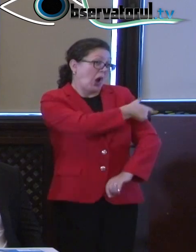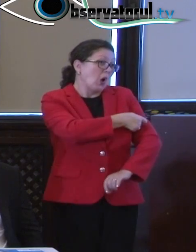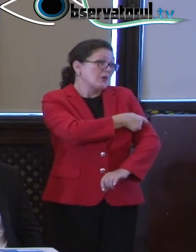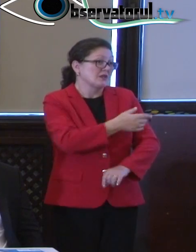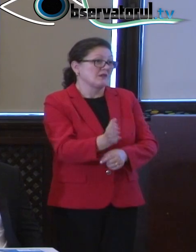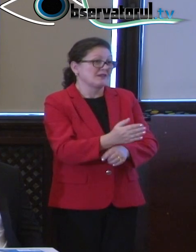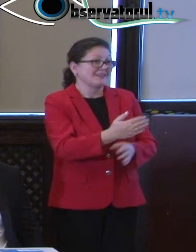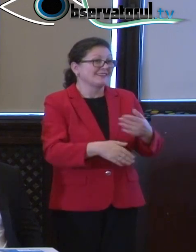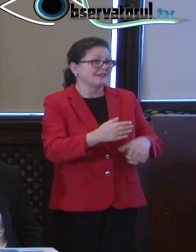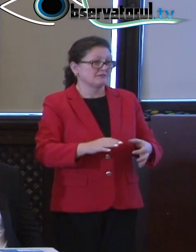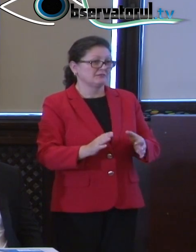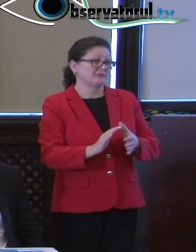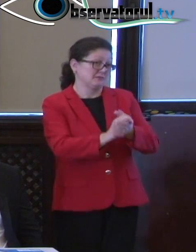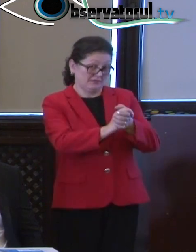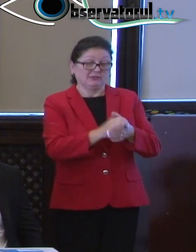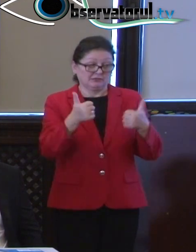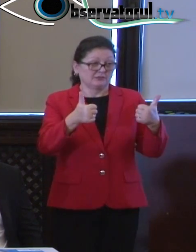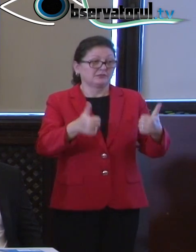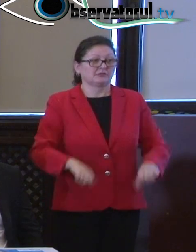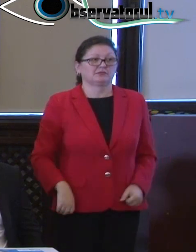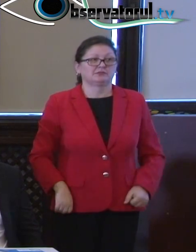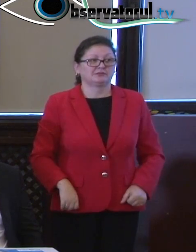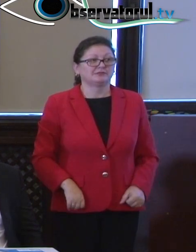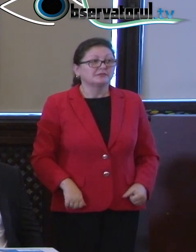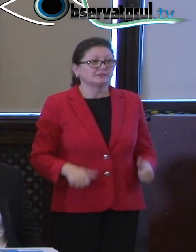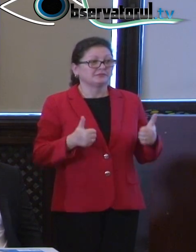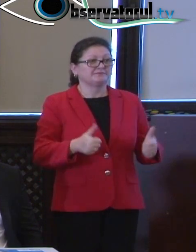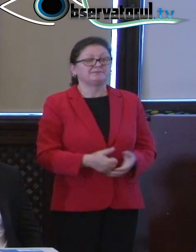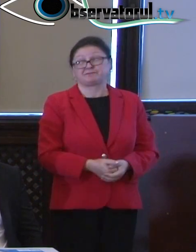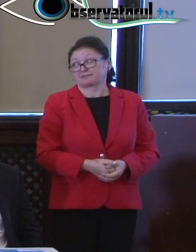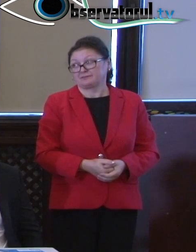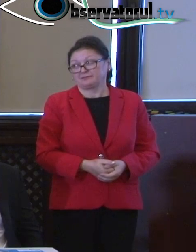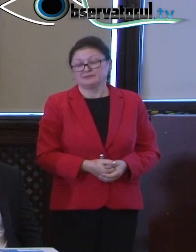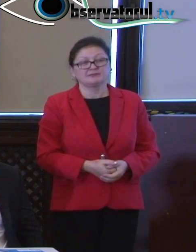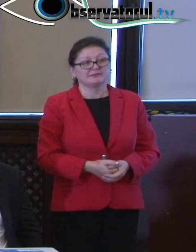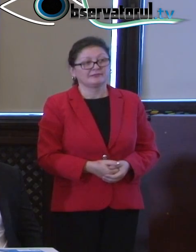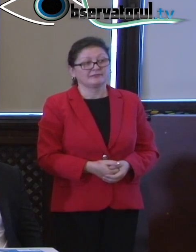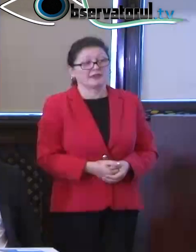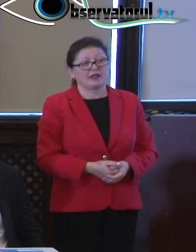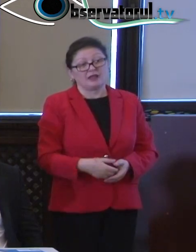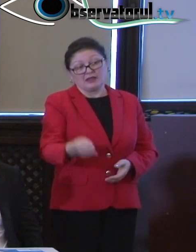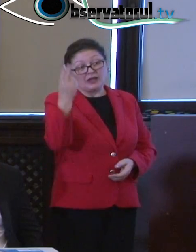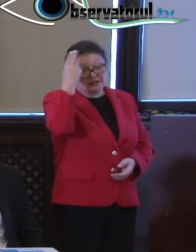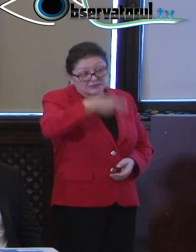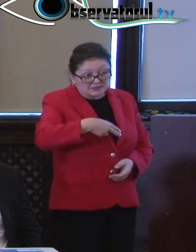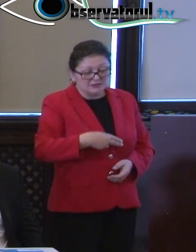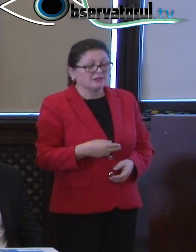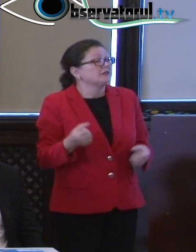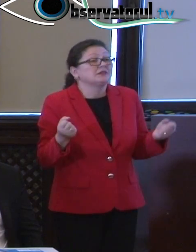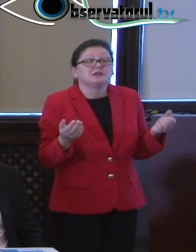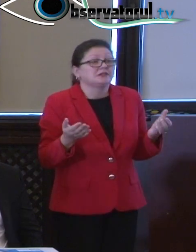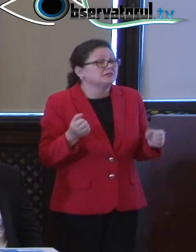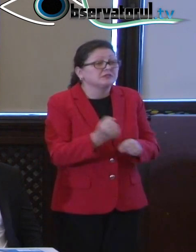care ne-ați fost un partener destoinic, așa încât să înțelegem ce avem de a face noi parlamentarii cu propunerea de